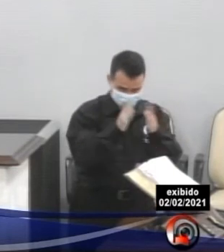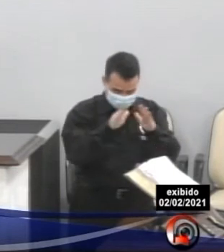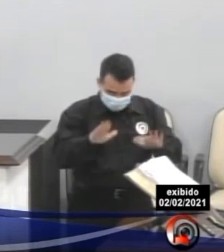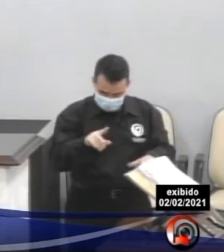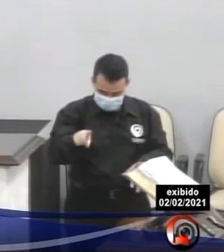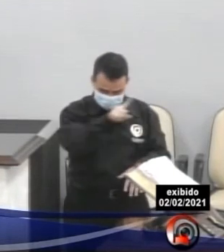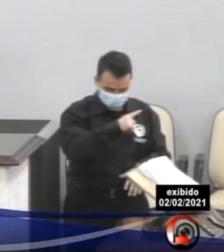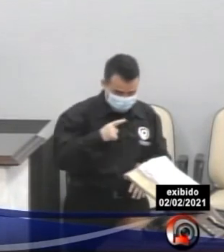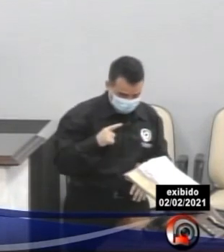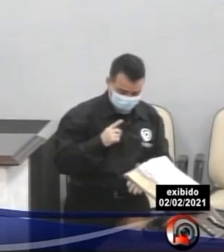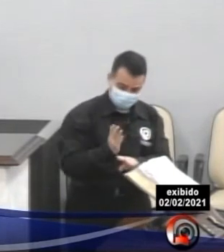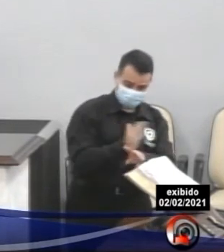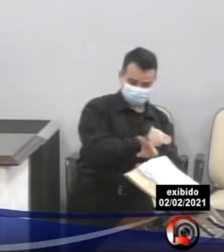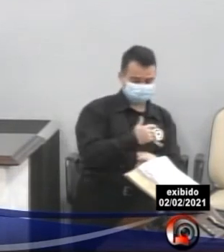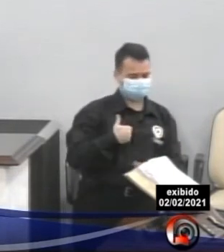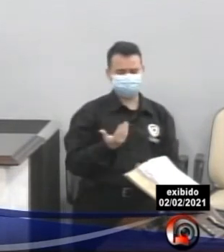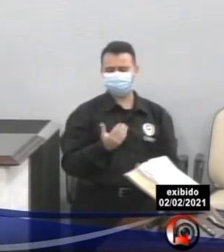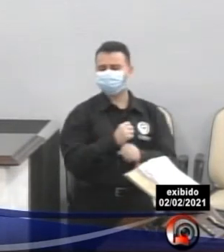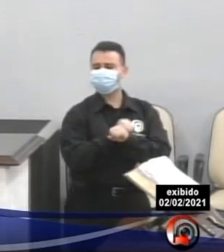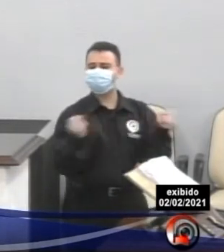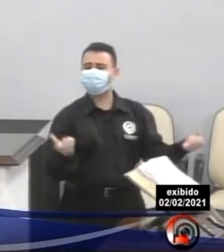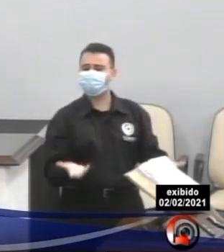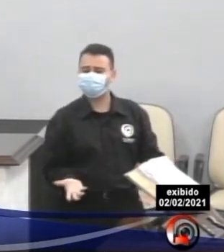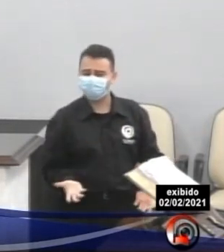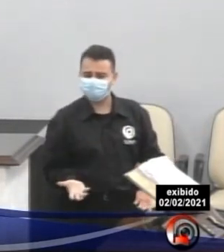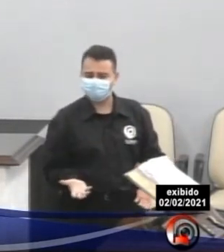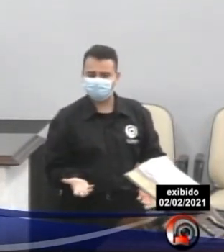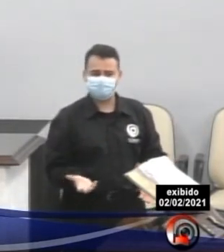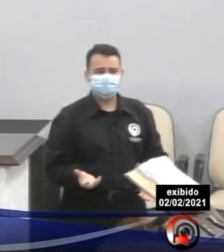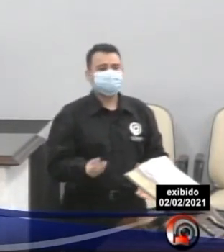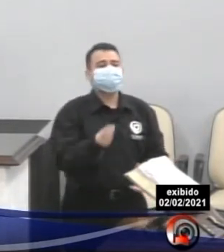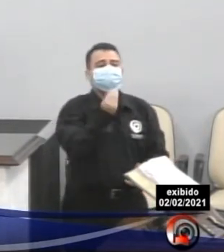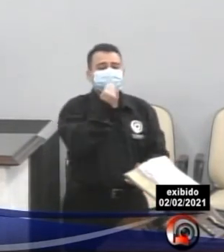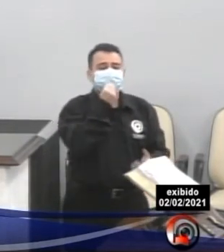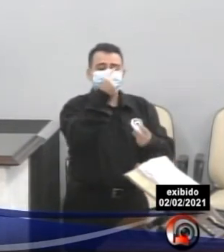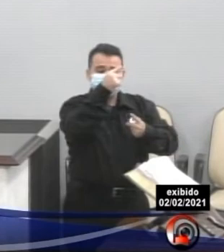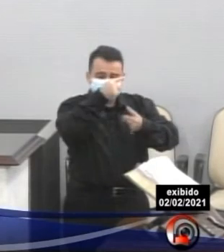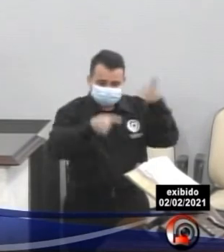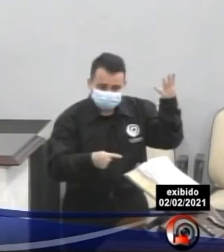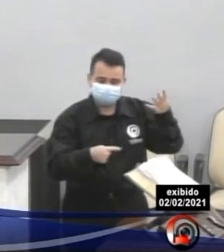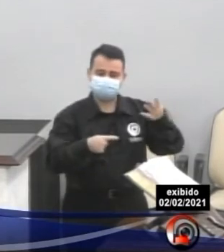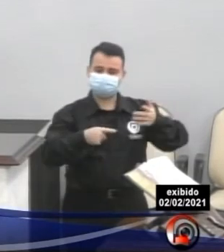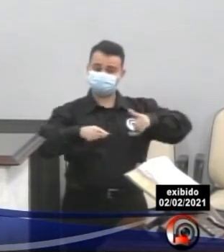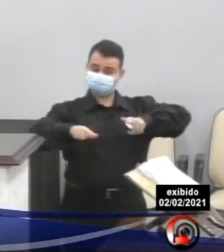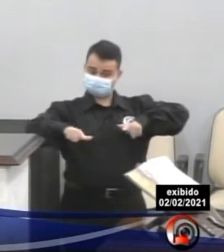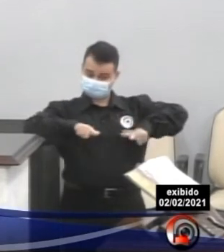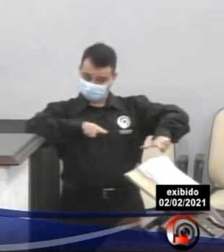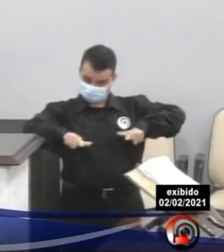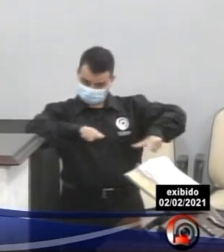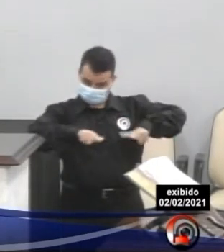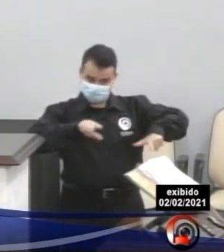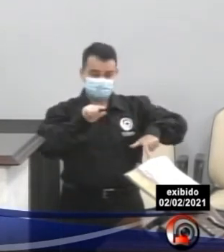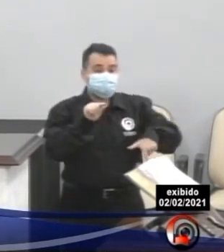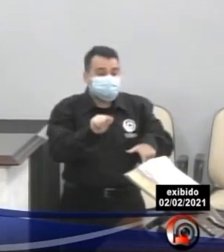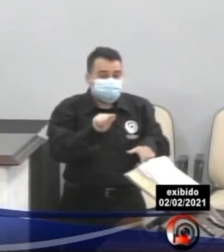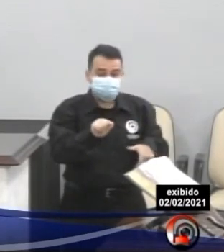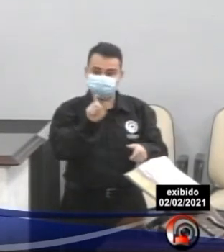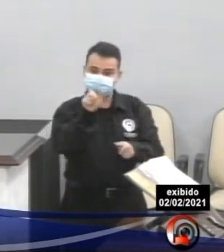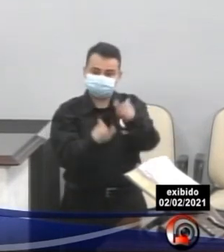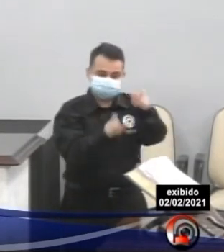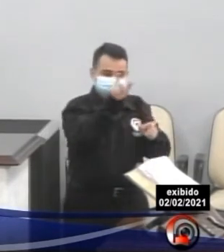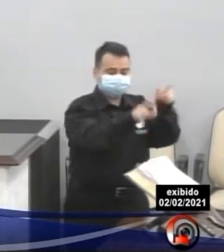disso? Então, a gente precisa ter condições de trabalhar, a gente precisa ter condições de honrar os nossos